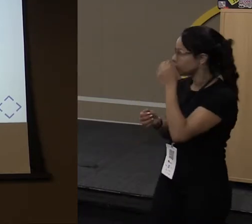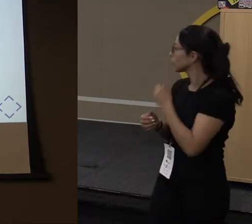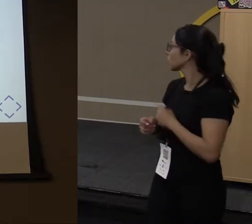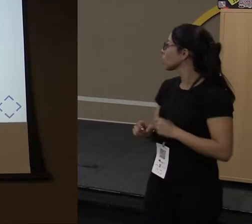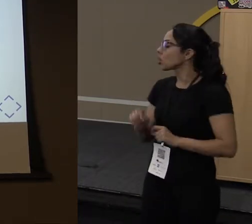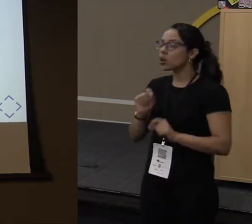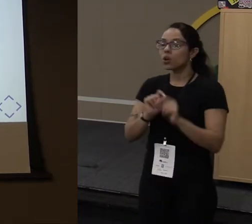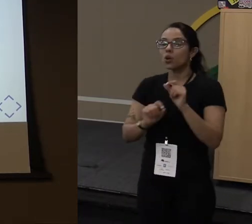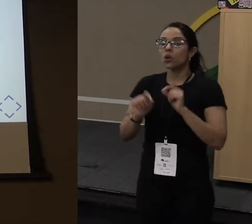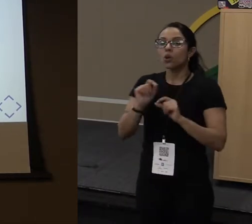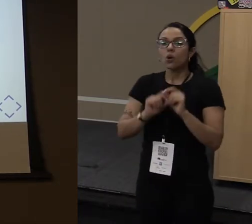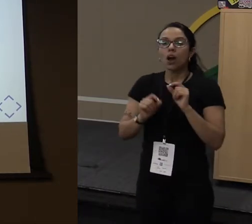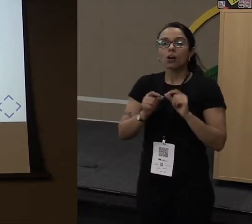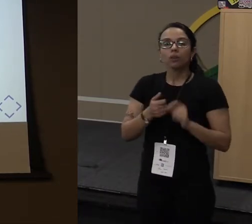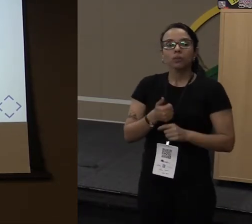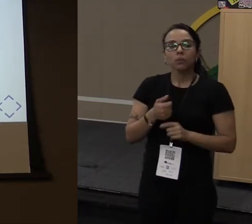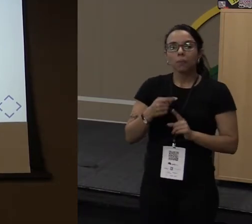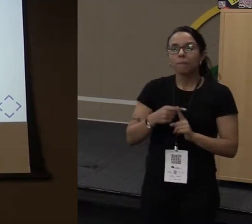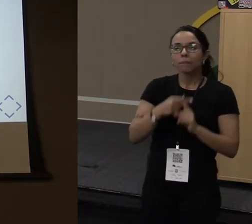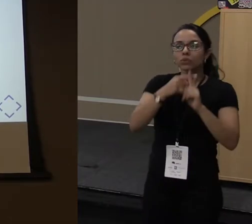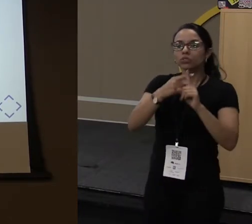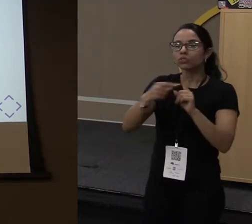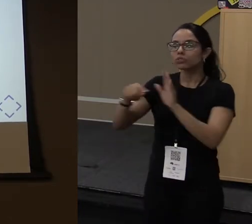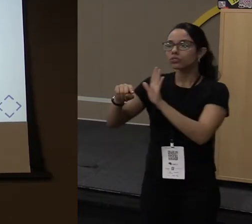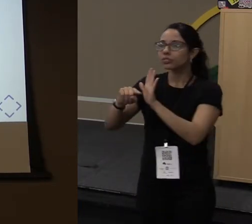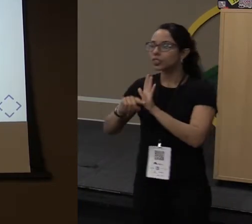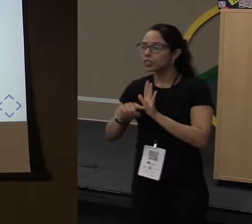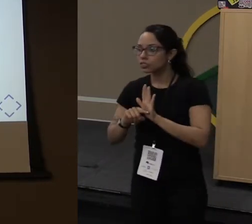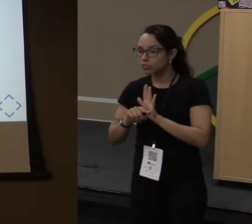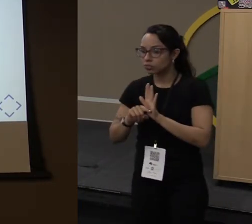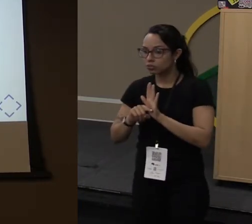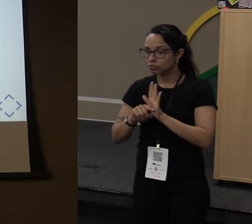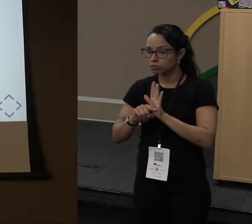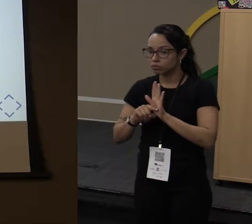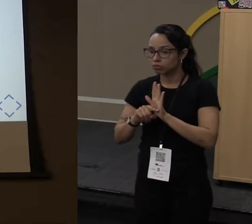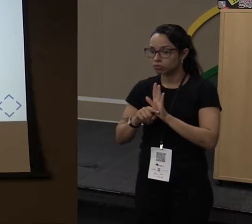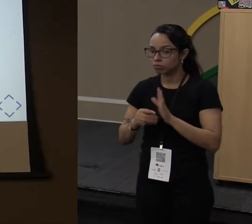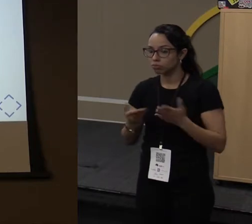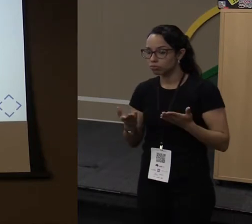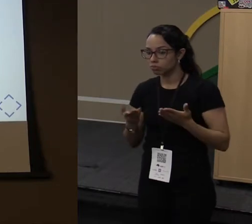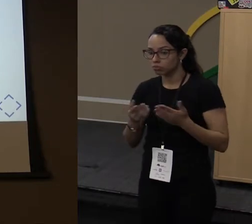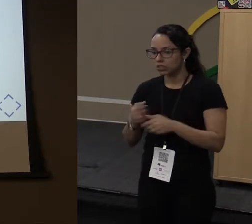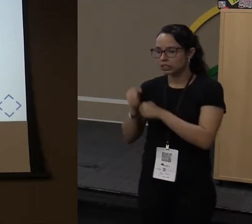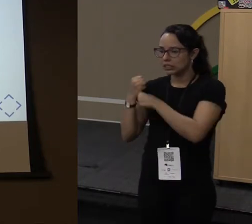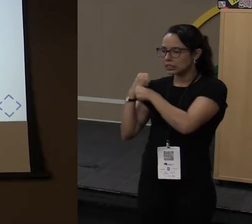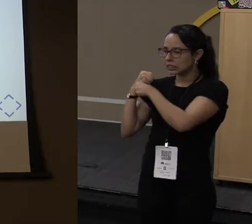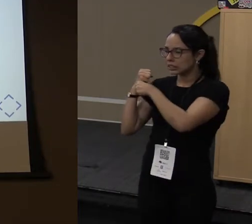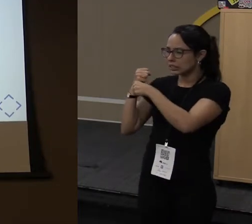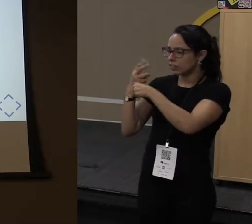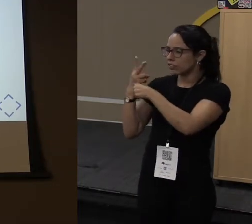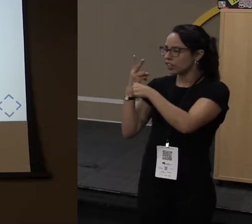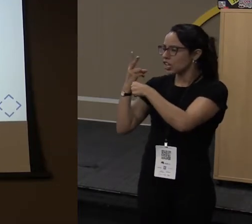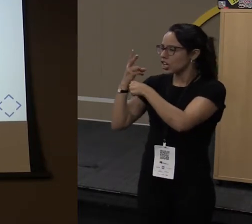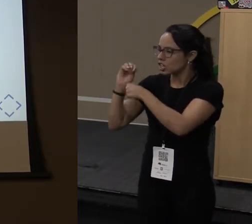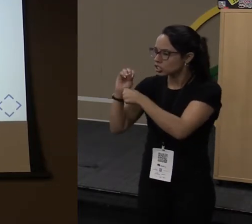negativos de usar classes anônimas ou inner class, que a gente está acostumado a usar há mais de 20 anos no Java.